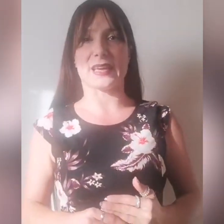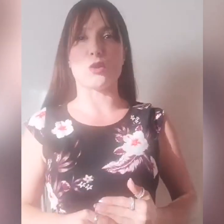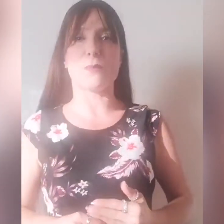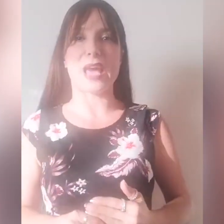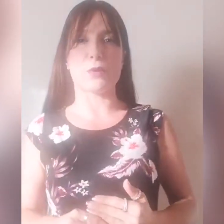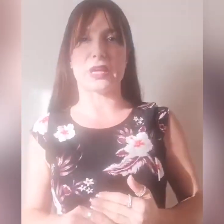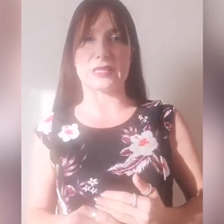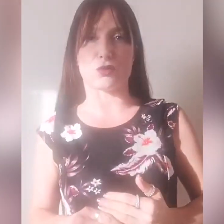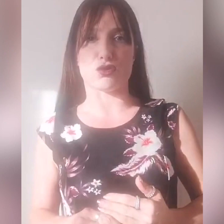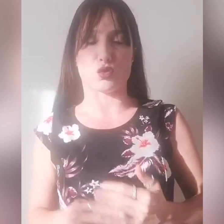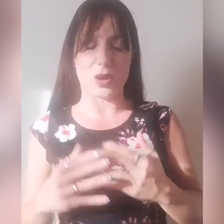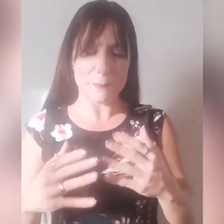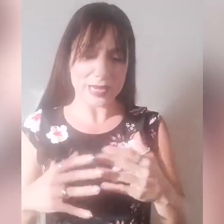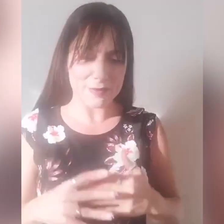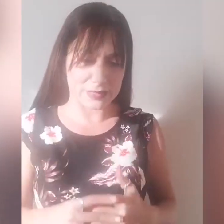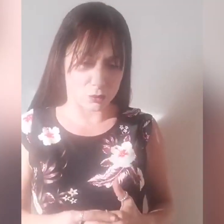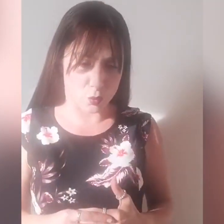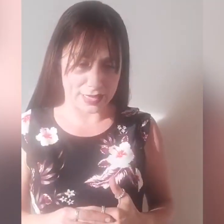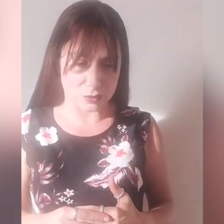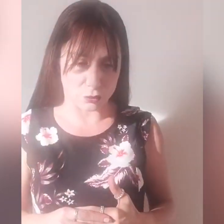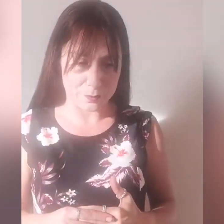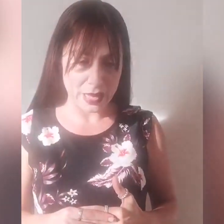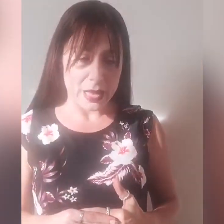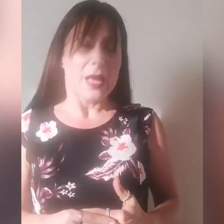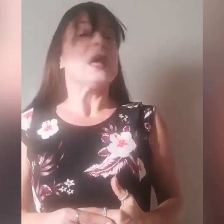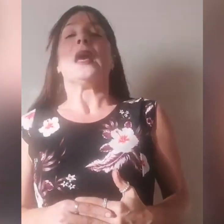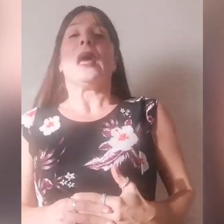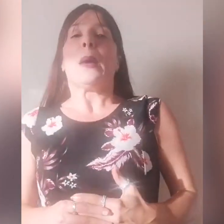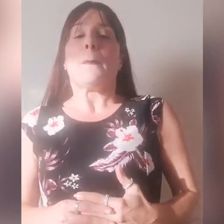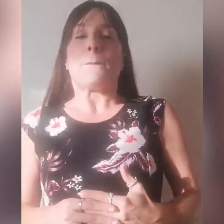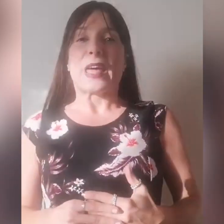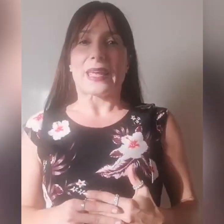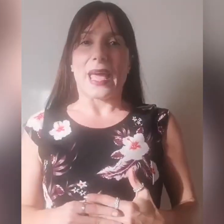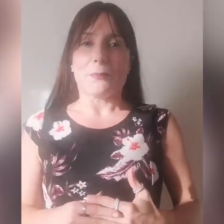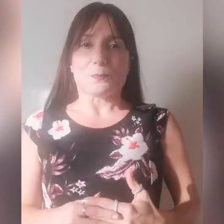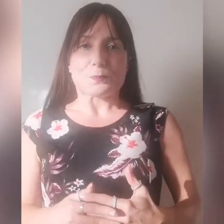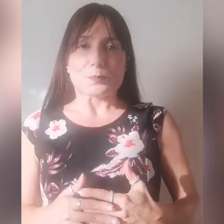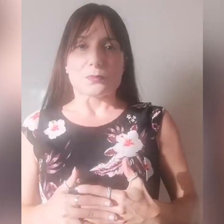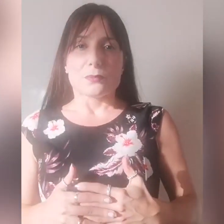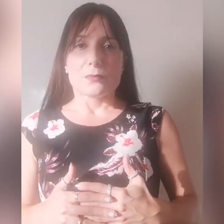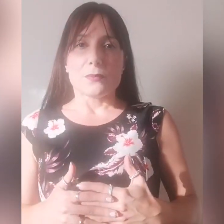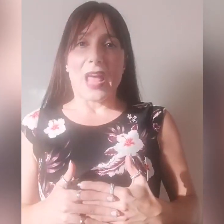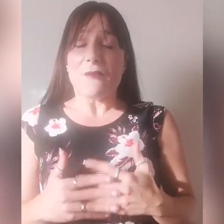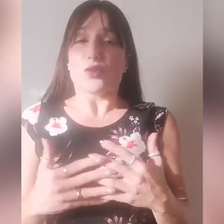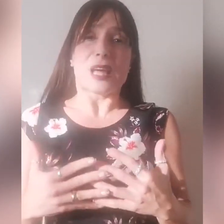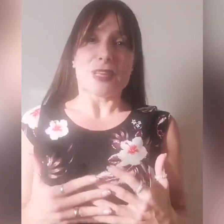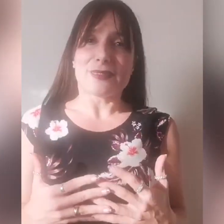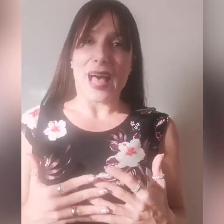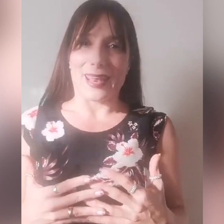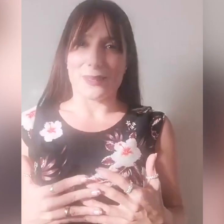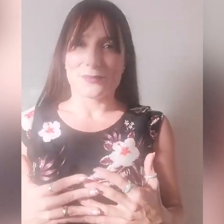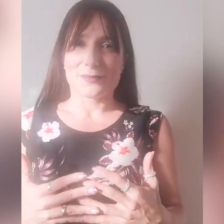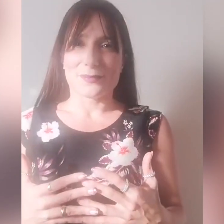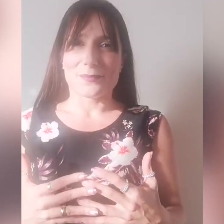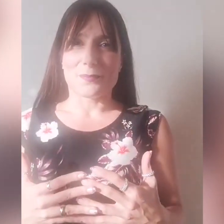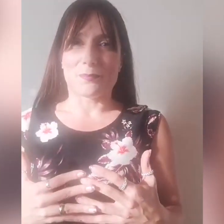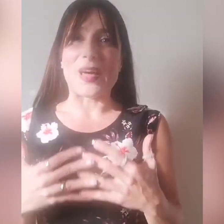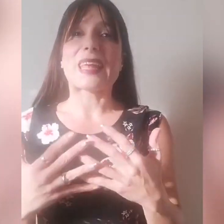che noi abbiamo in Cristo Gesù. E perché vi dico questo? Perché è fondamentale per